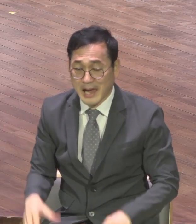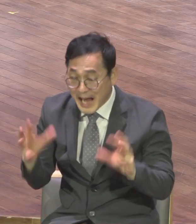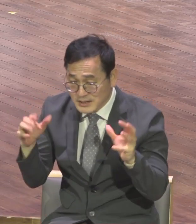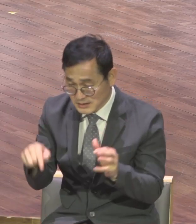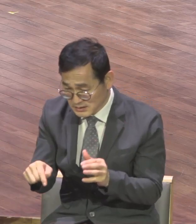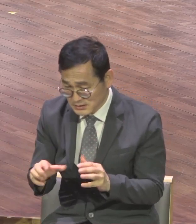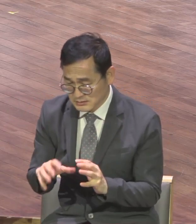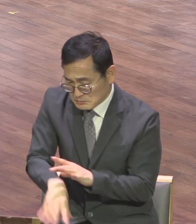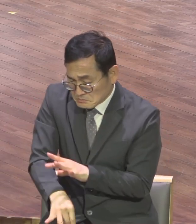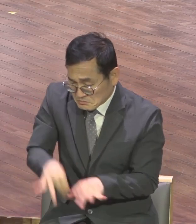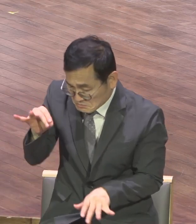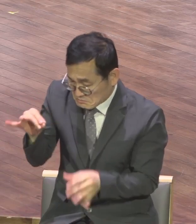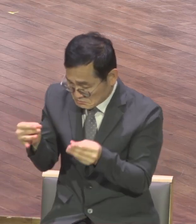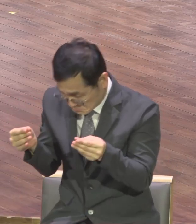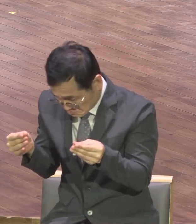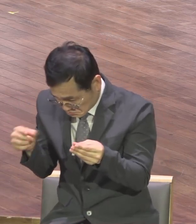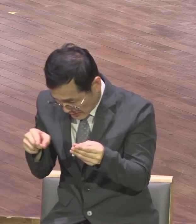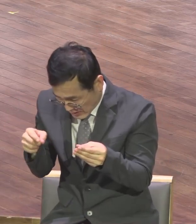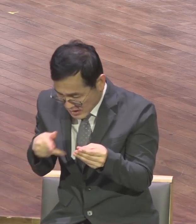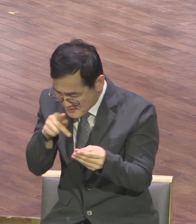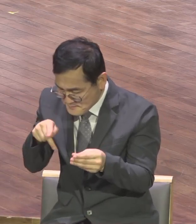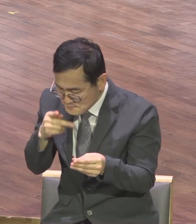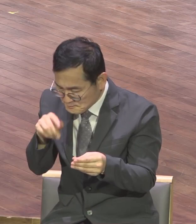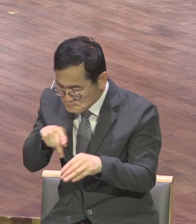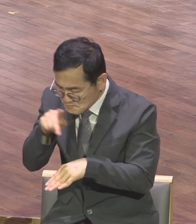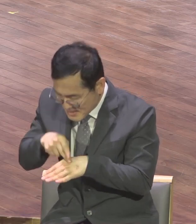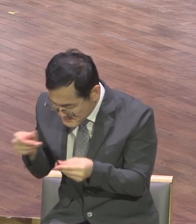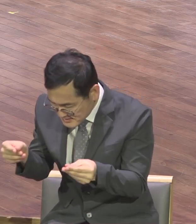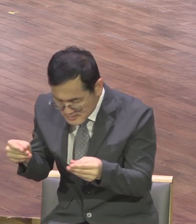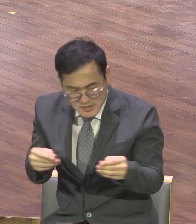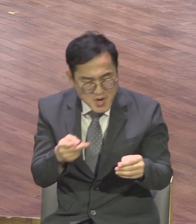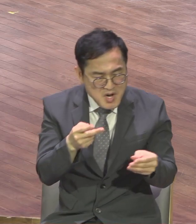대비뽑은 그 나라로 기도하는 글자하고 주부에 다 나와 있잖아요